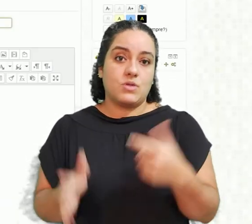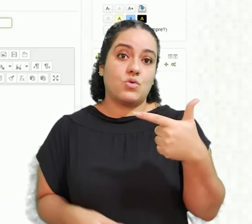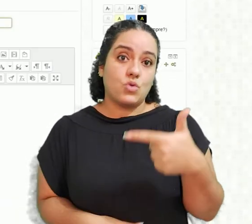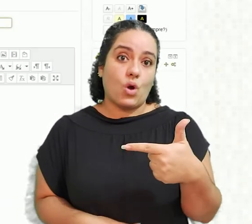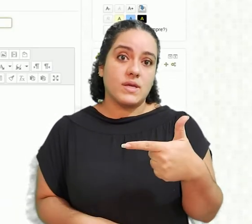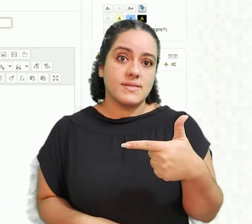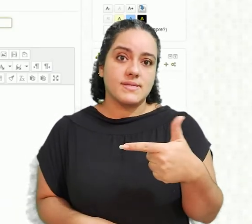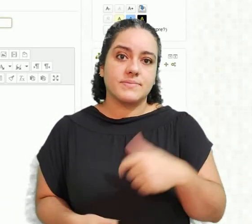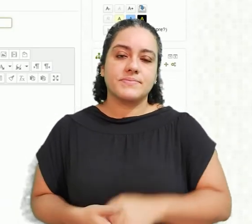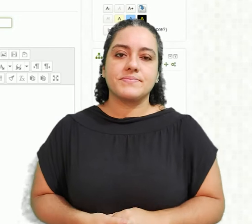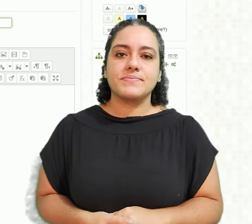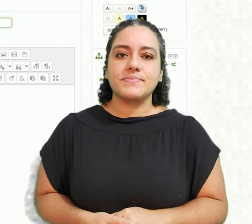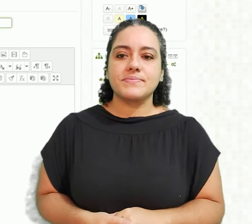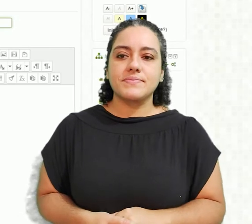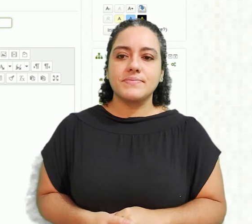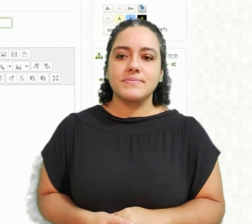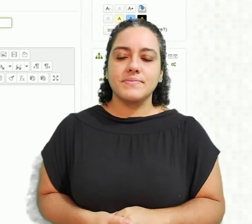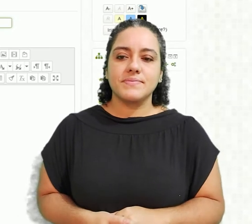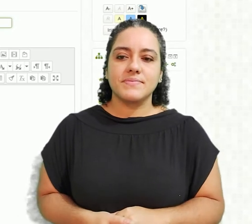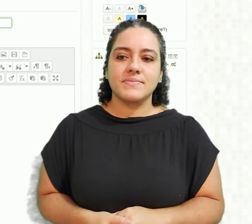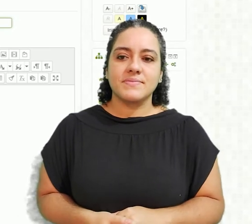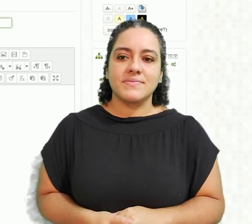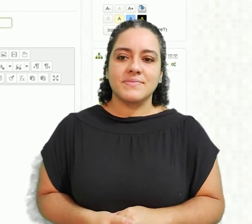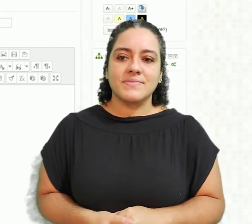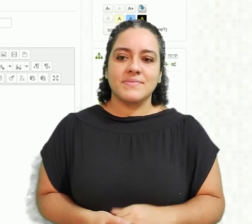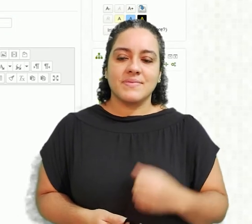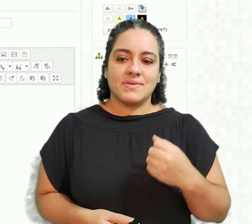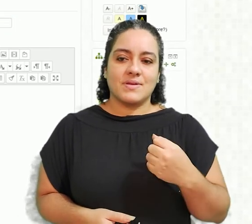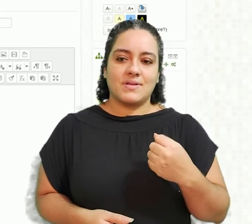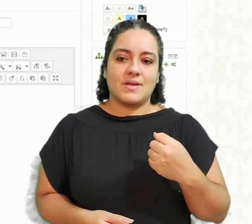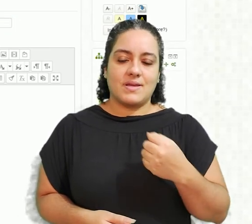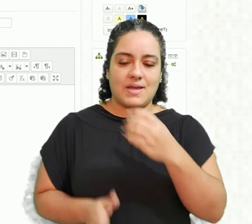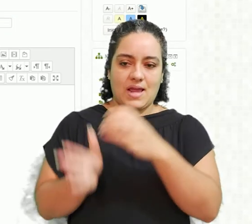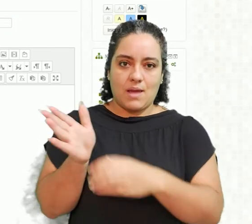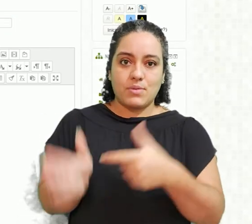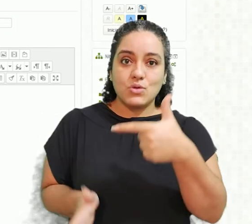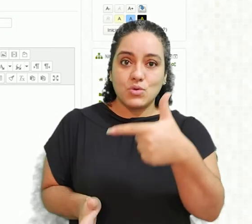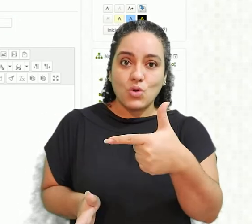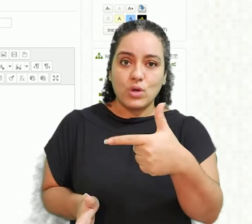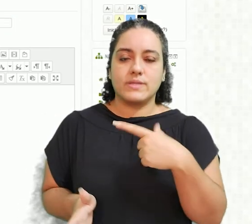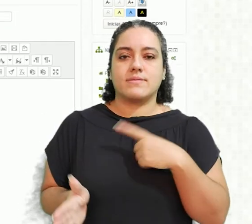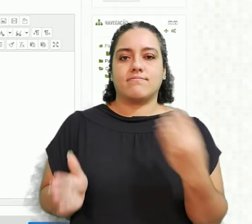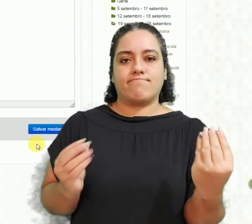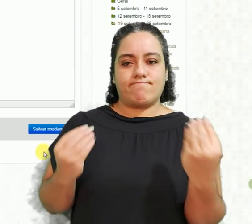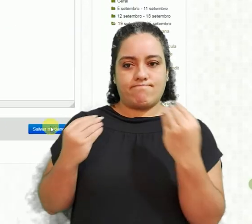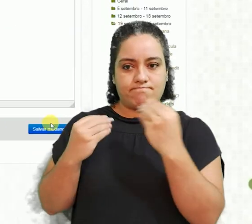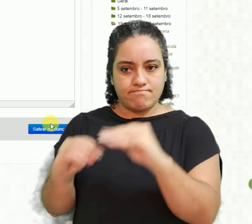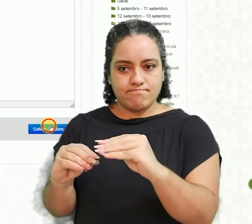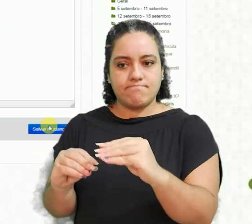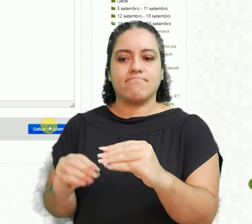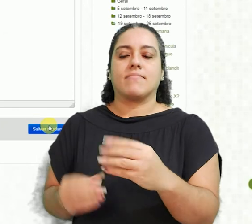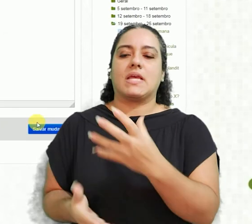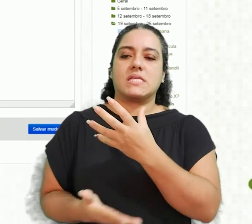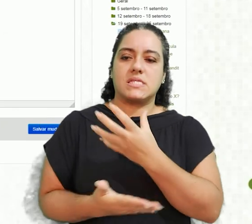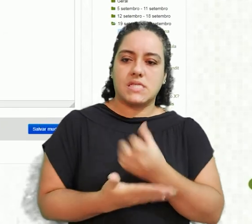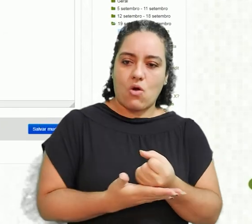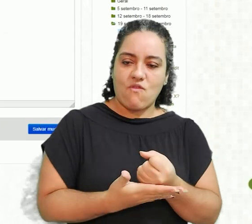capítulo 2, 2. Vamos adicionar aqui o capítulo 2